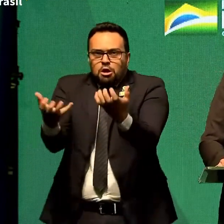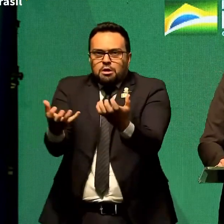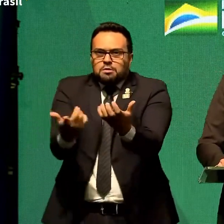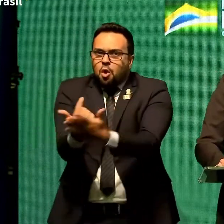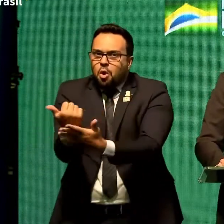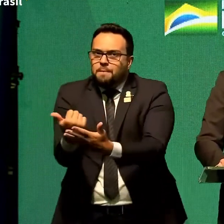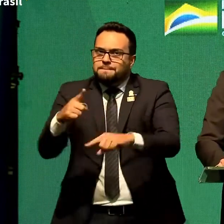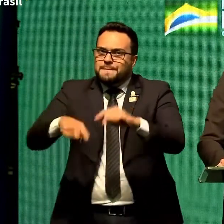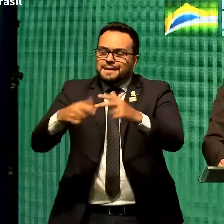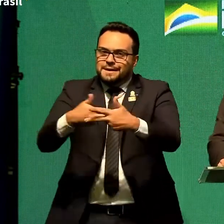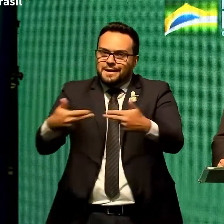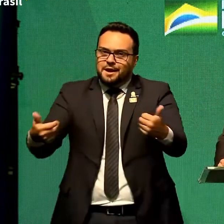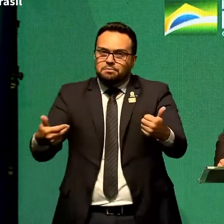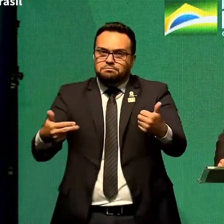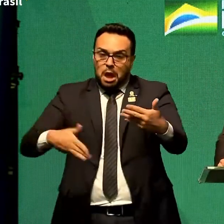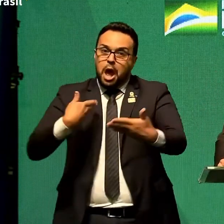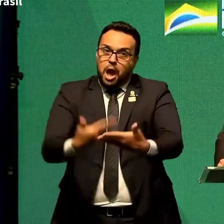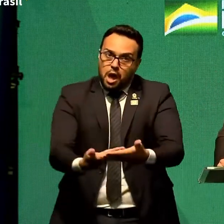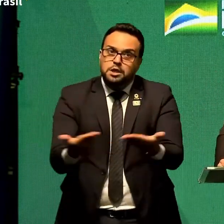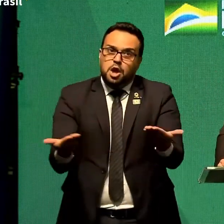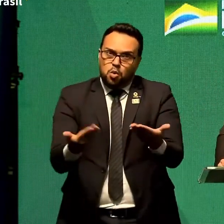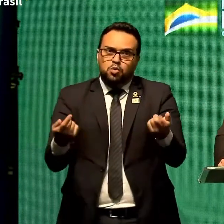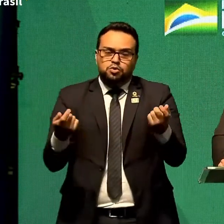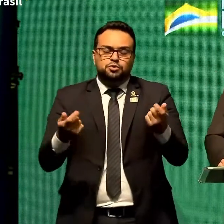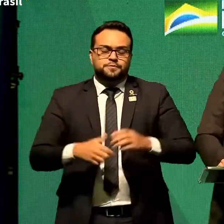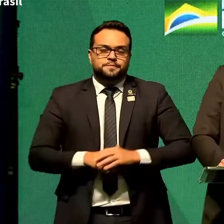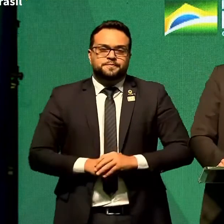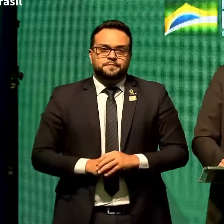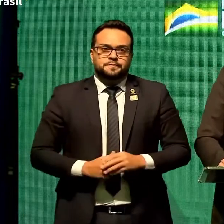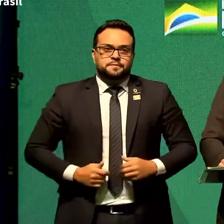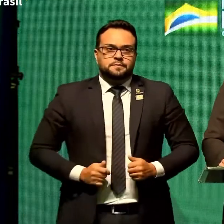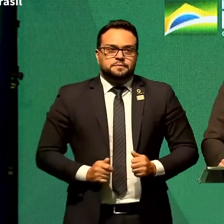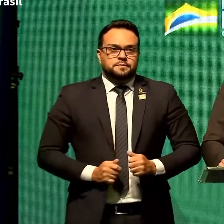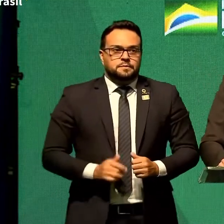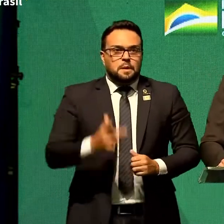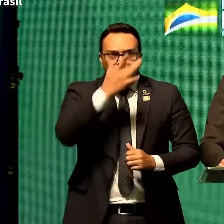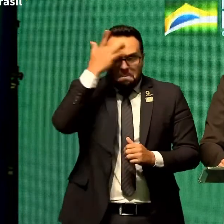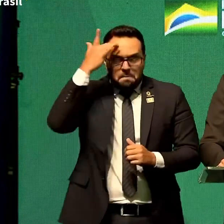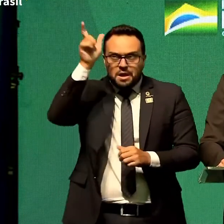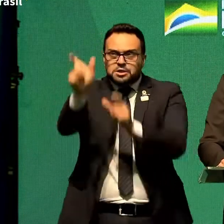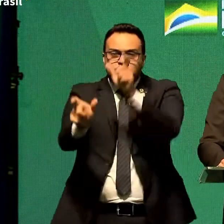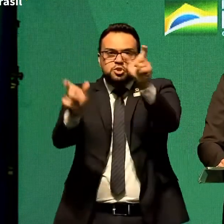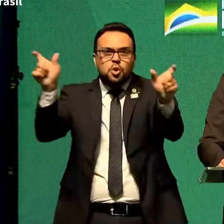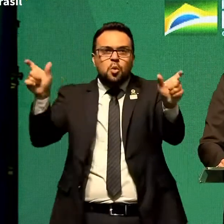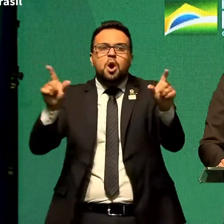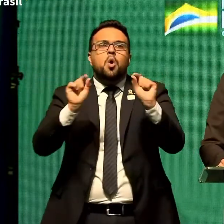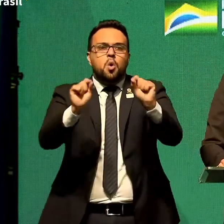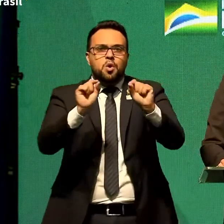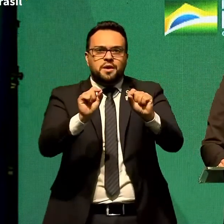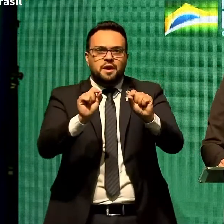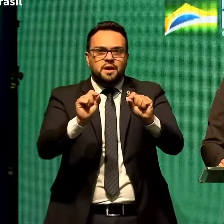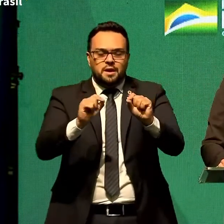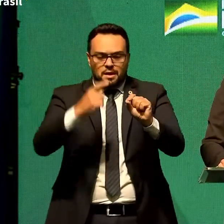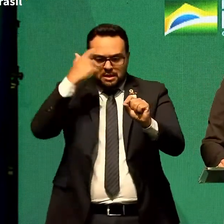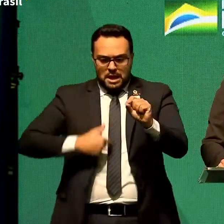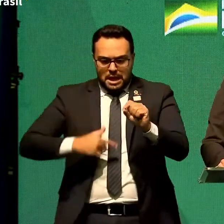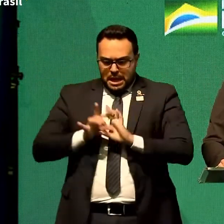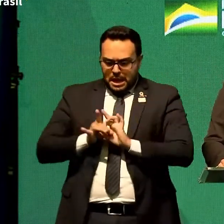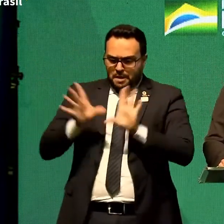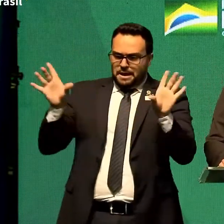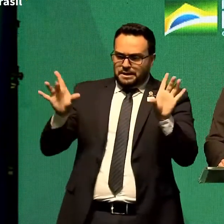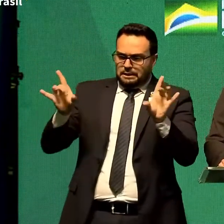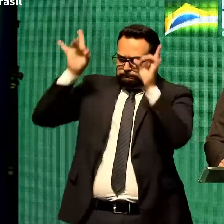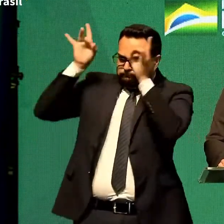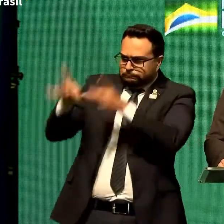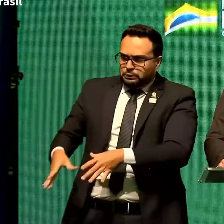Lamentavelmente, isso continua valendo. Quem abre mão de um milímetro da sua liberdade em troca